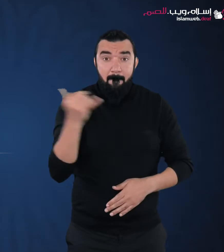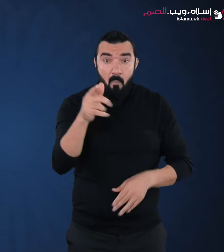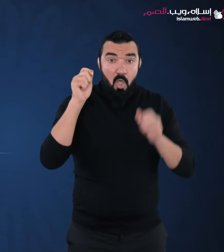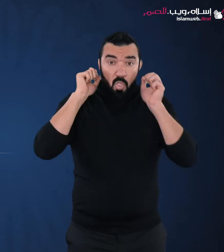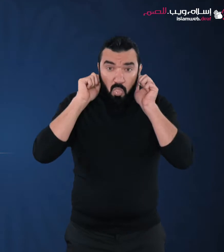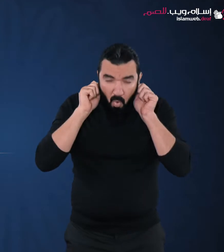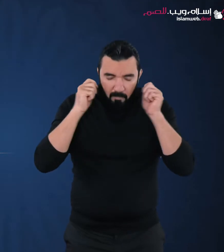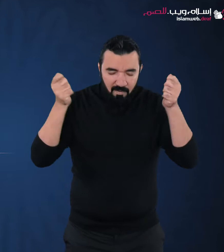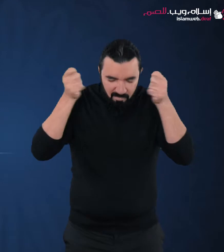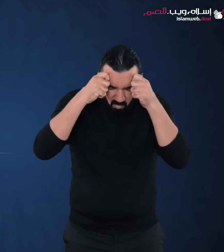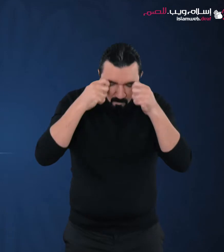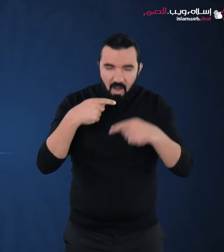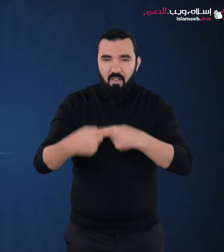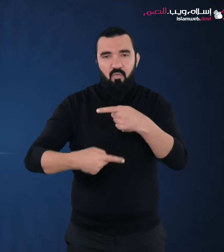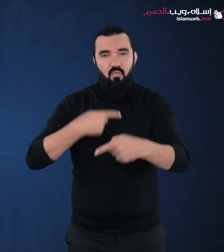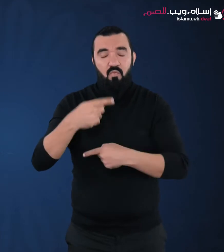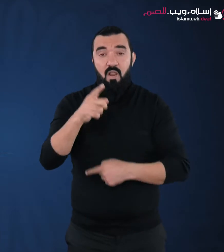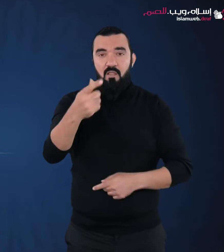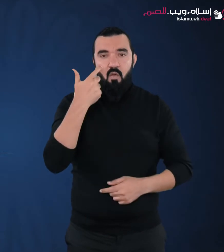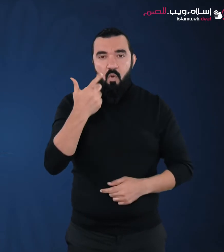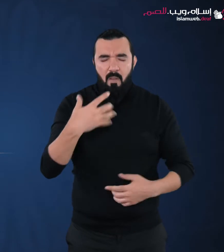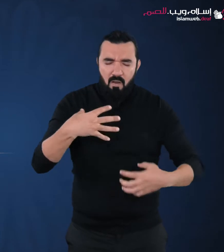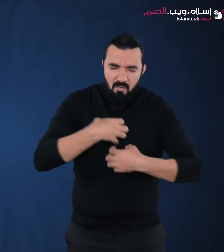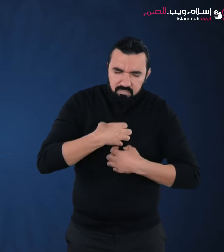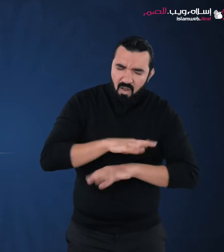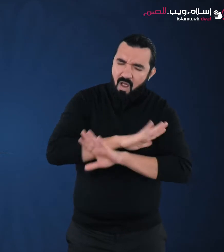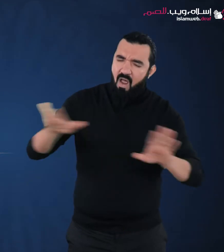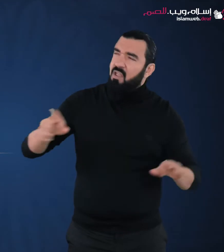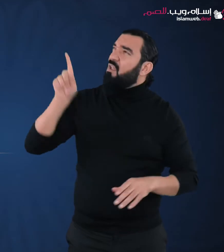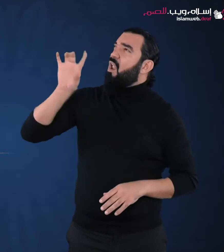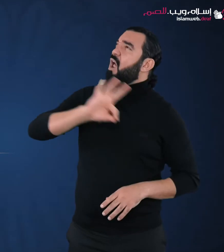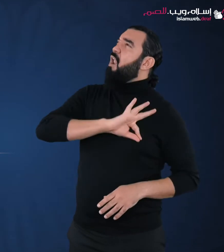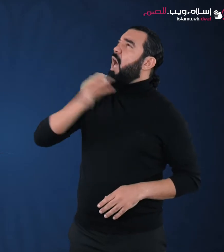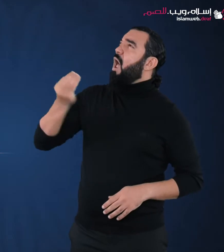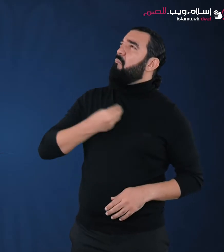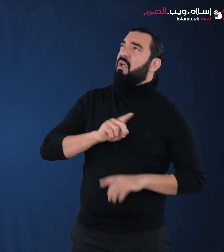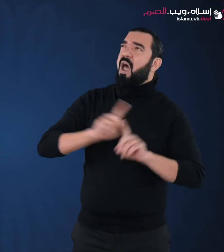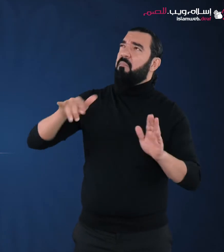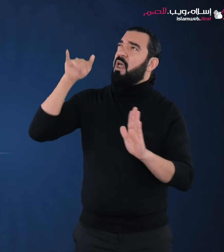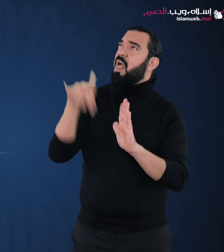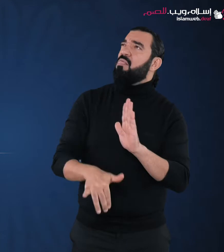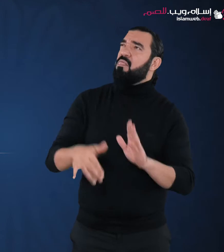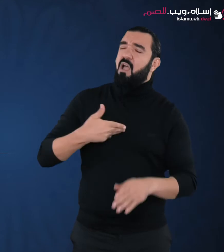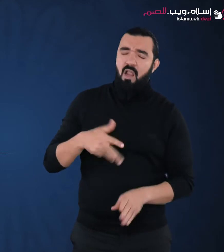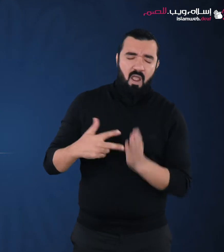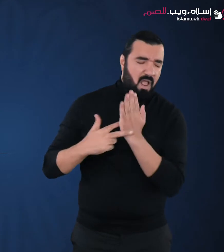يحذر من اليأس والقنوط من رحمة الله قال